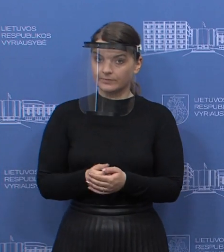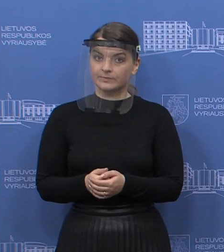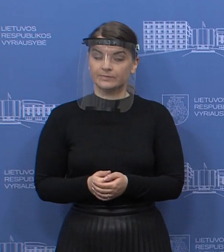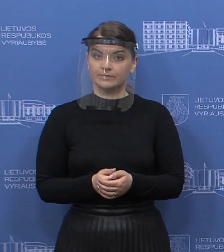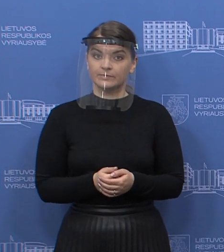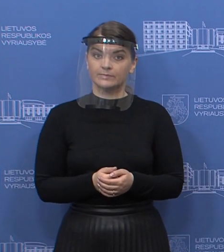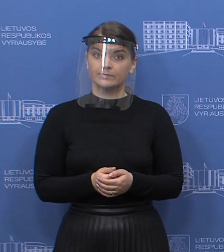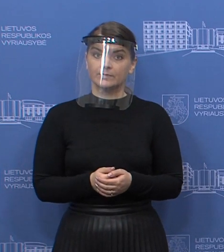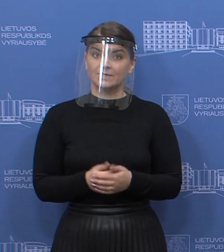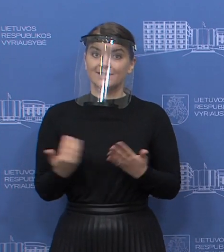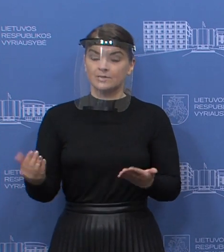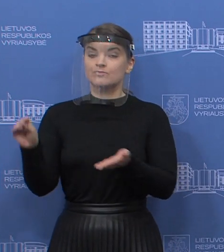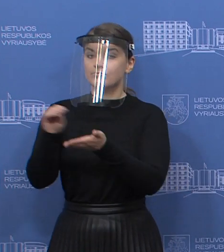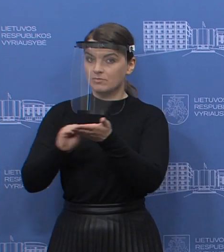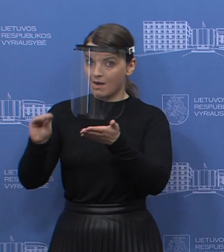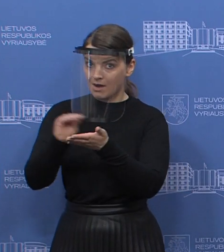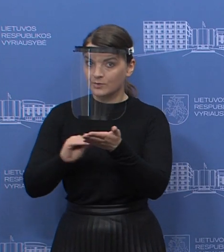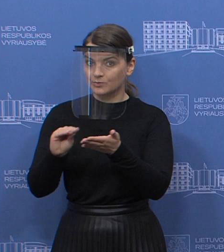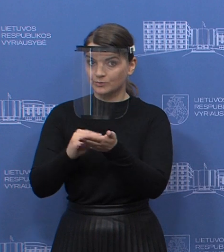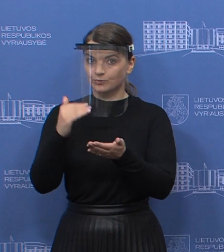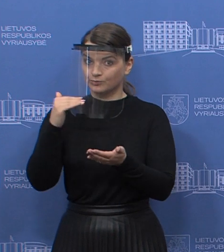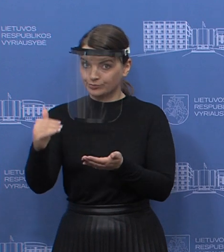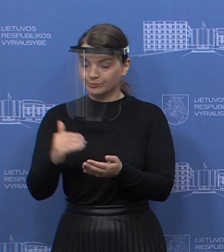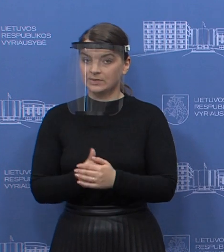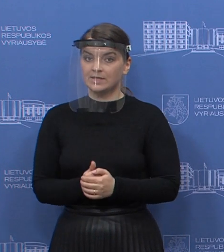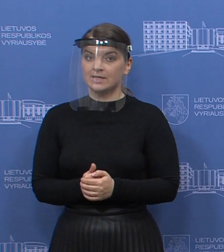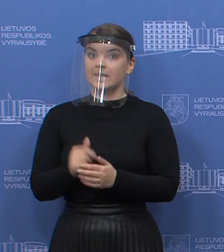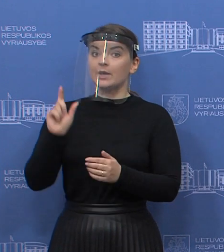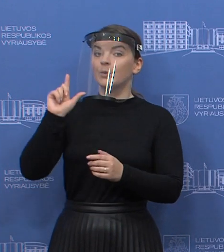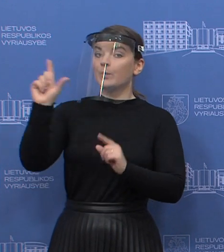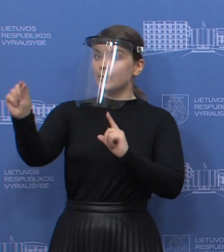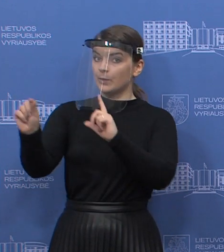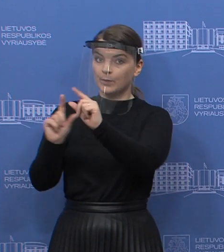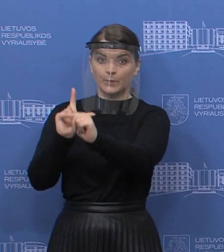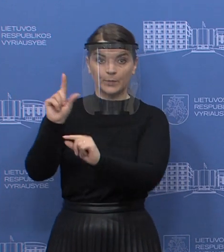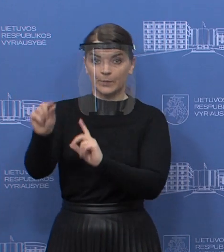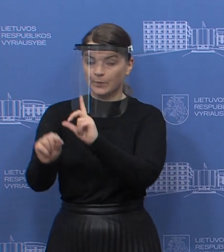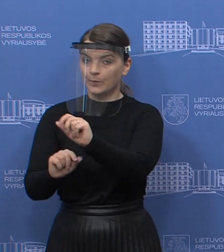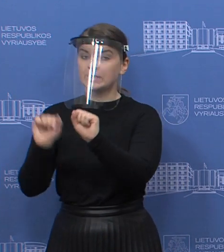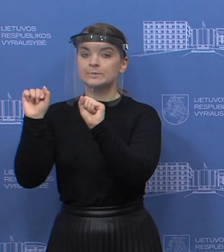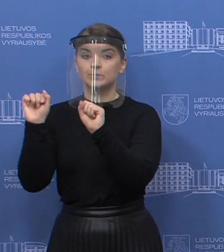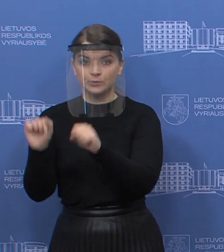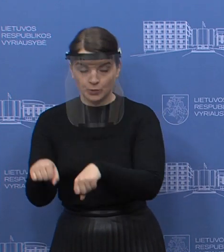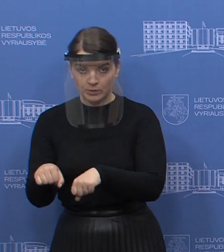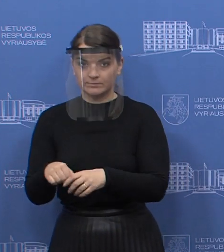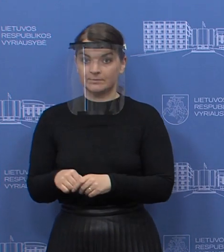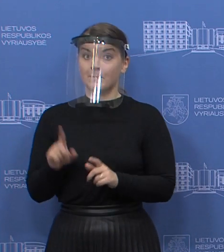aiškiai pasisakyti šio klausimu. Taip, išvykti galėsite iš Lietuvos be jokio priebojimų.